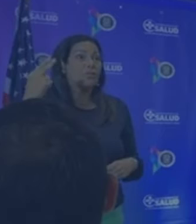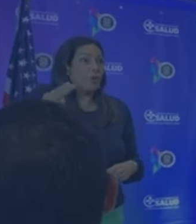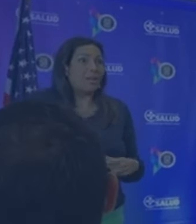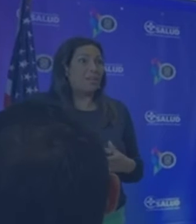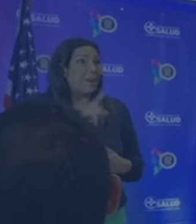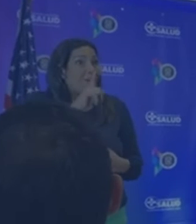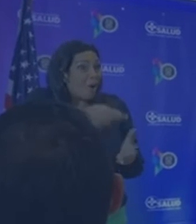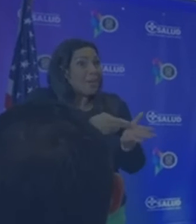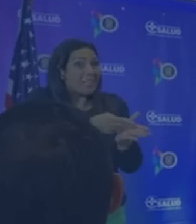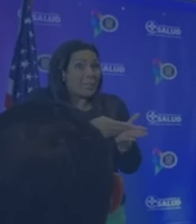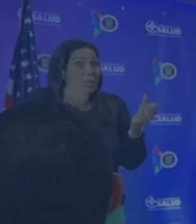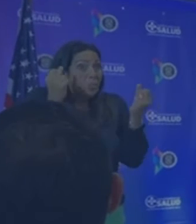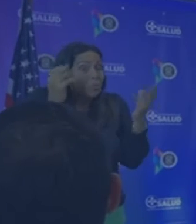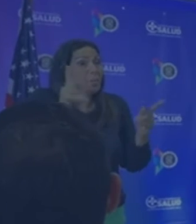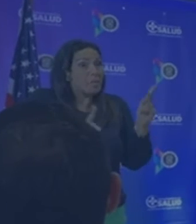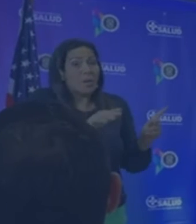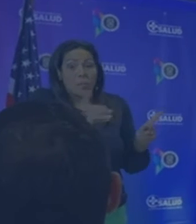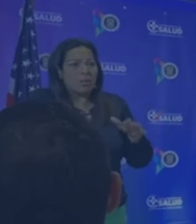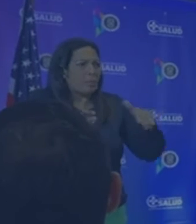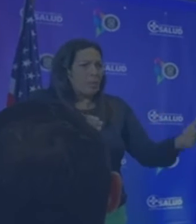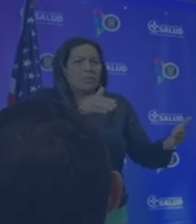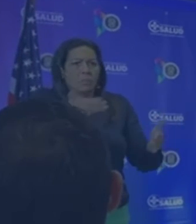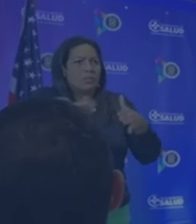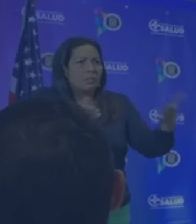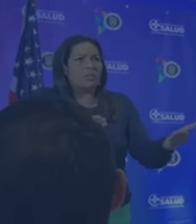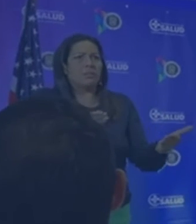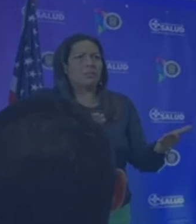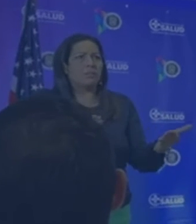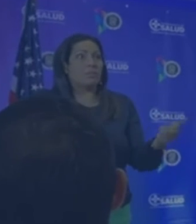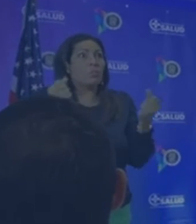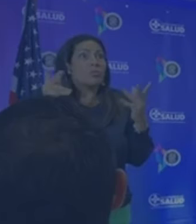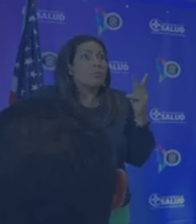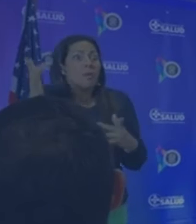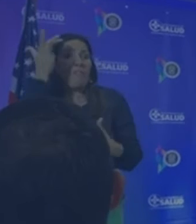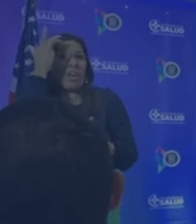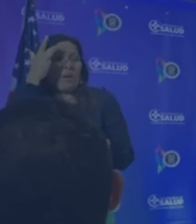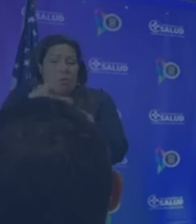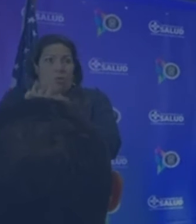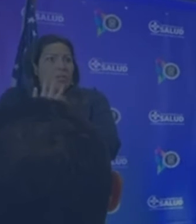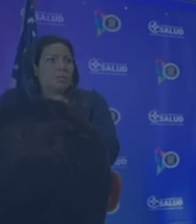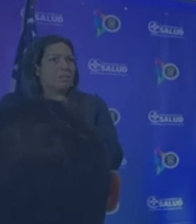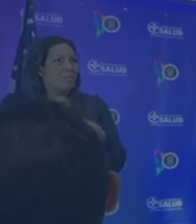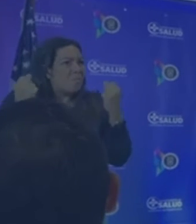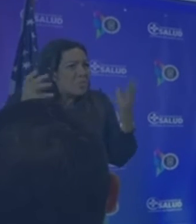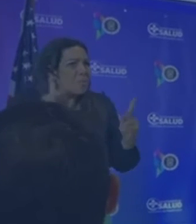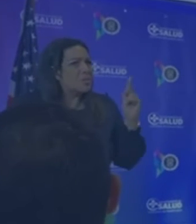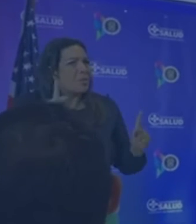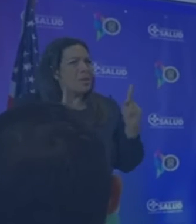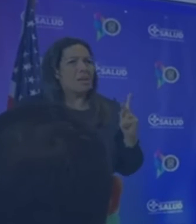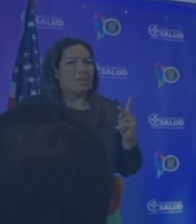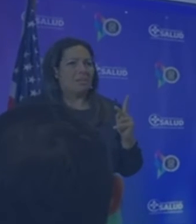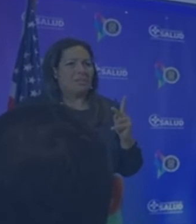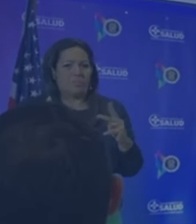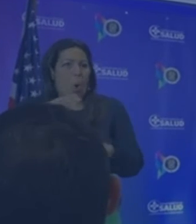tener los resultados que el espera. Por eso, pero no tiene dudas de que lo que está haciendo él le quita autonomía al proyecto de rastreo. Tengo que esperar